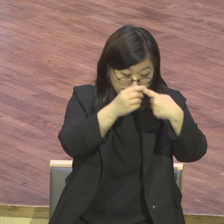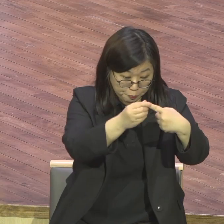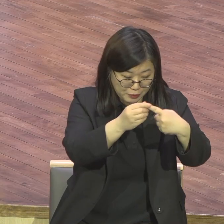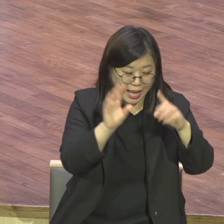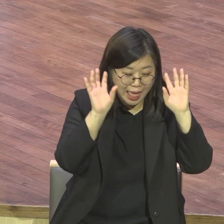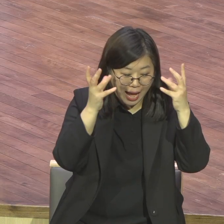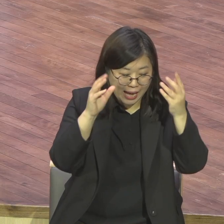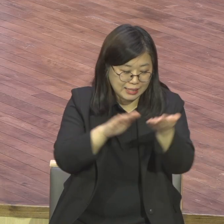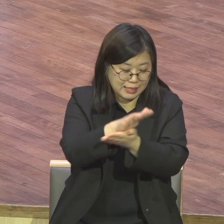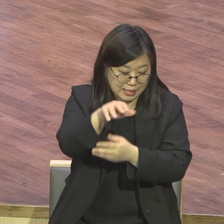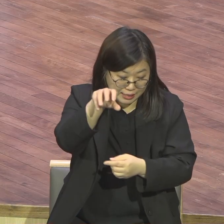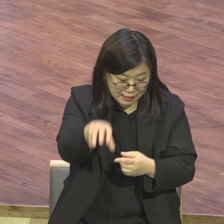다민족